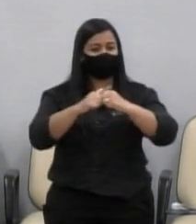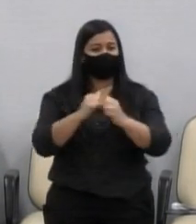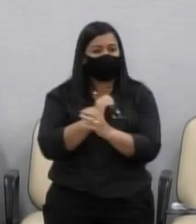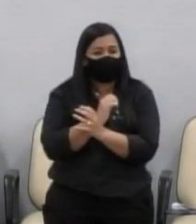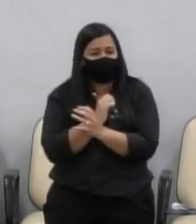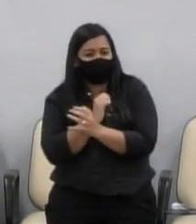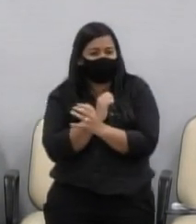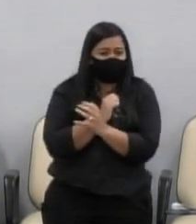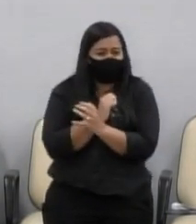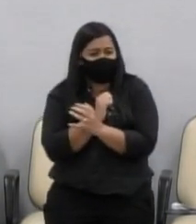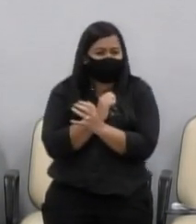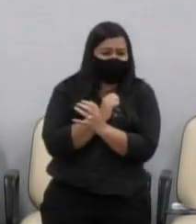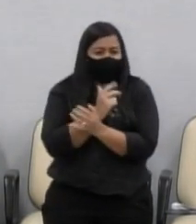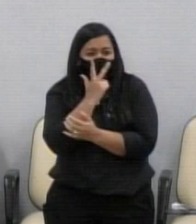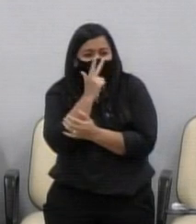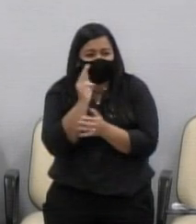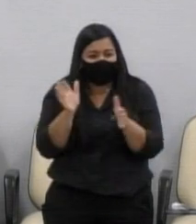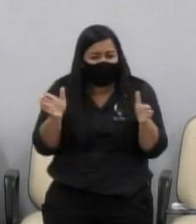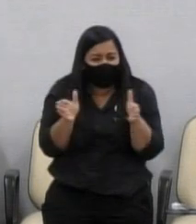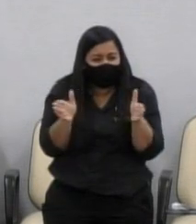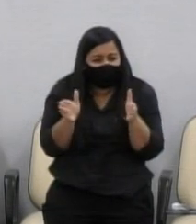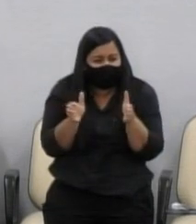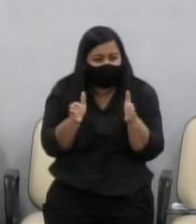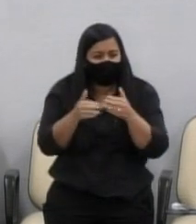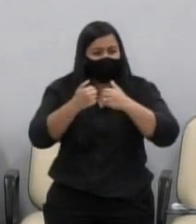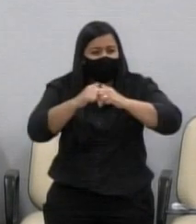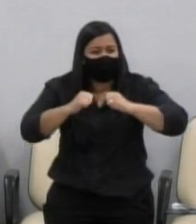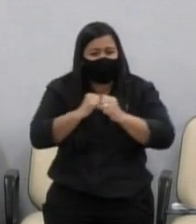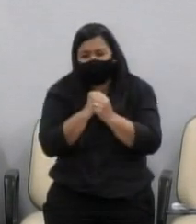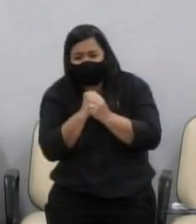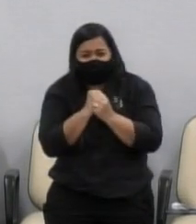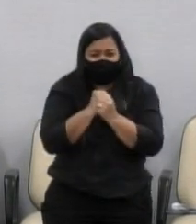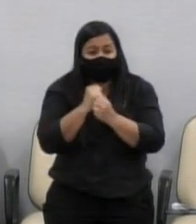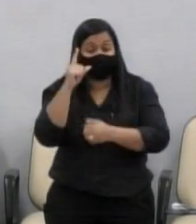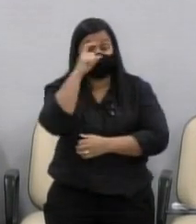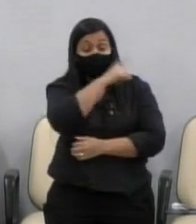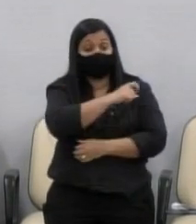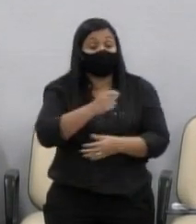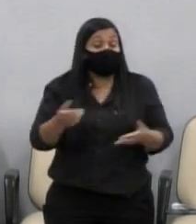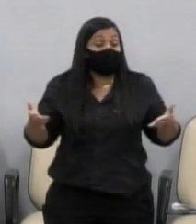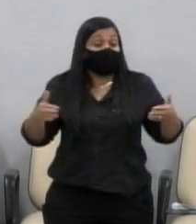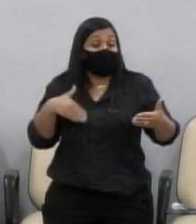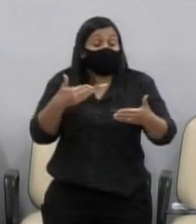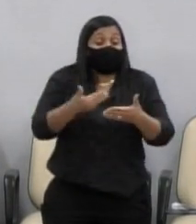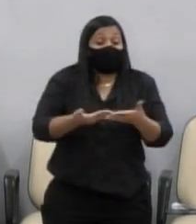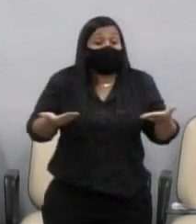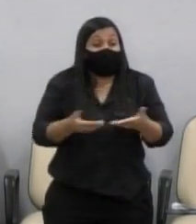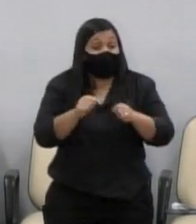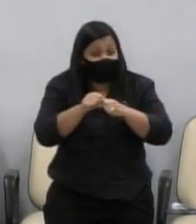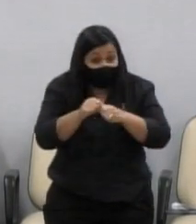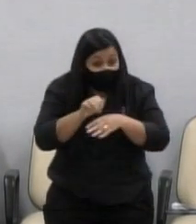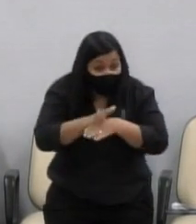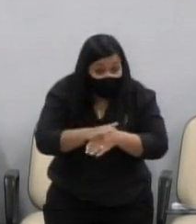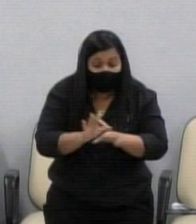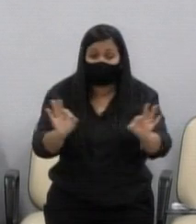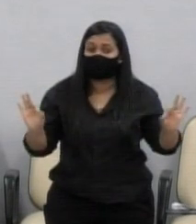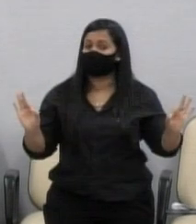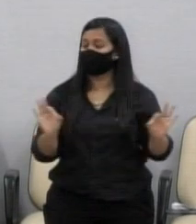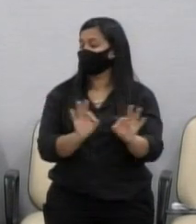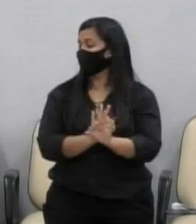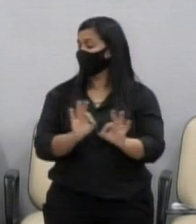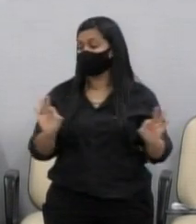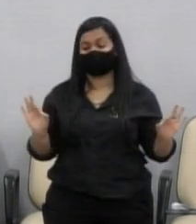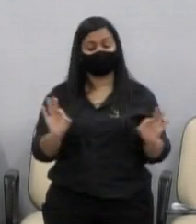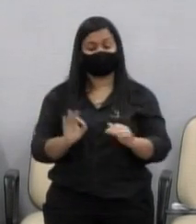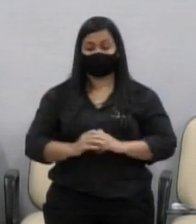sardinha dentro da lata durante essa pandemia? E até agora nada foi resolvido como